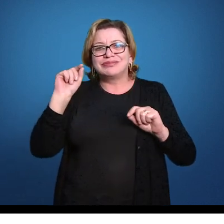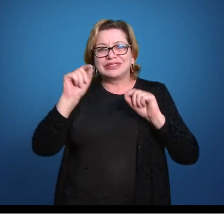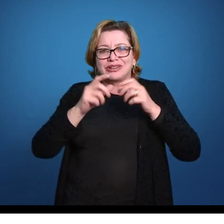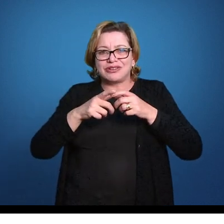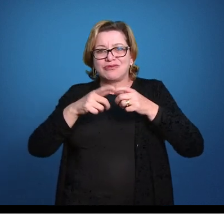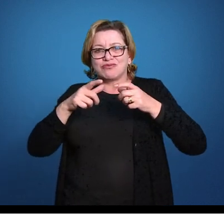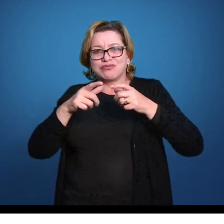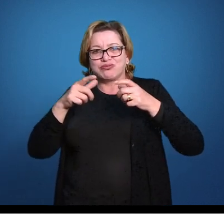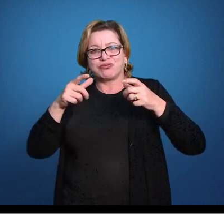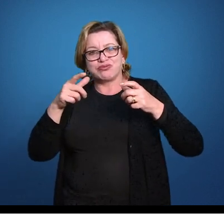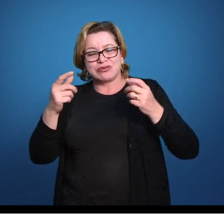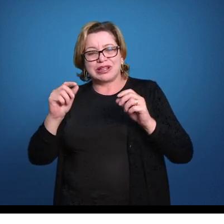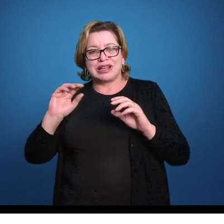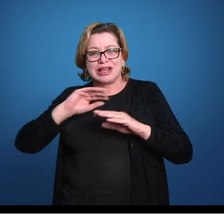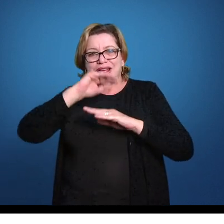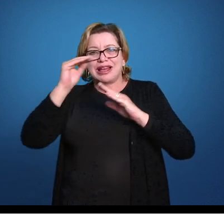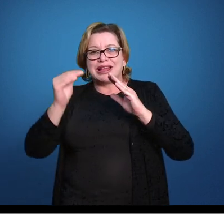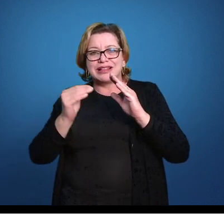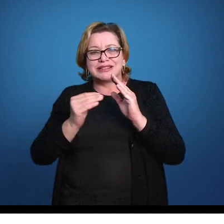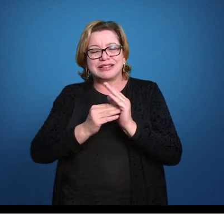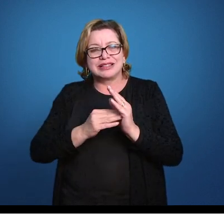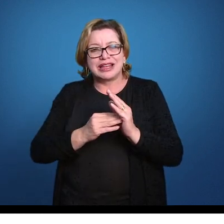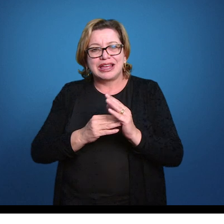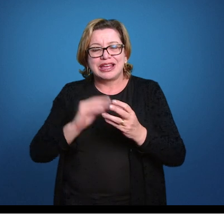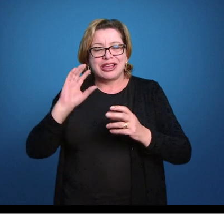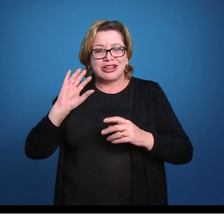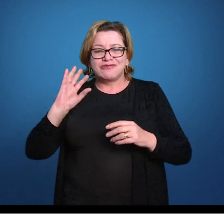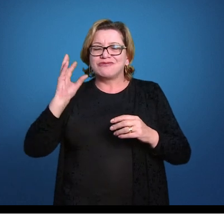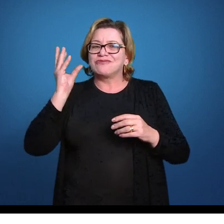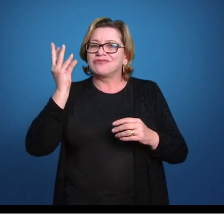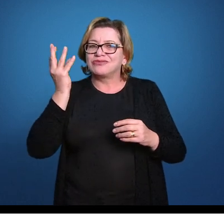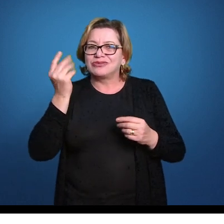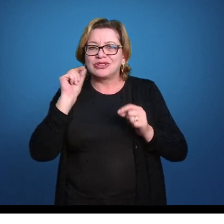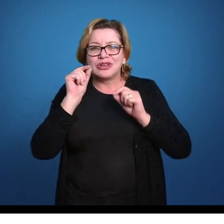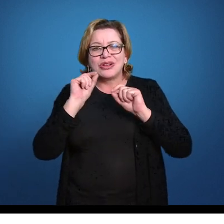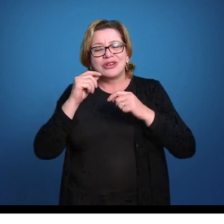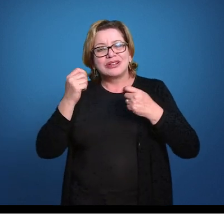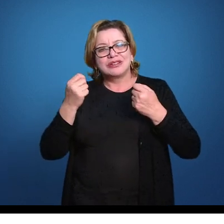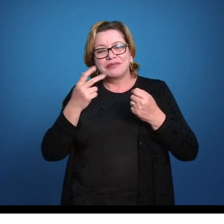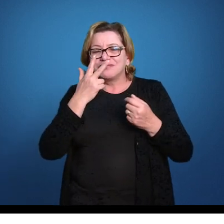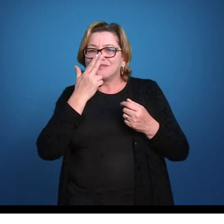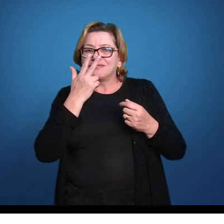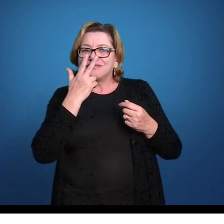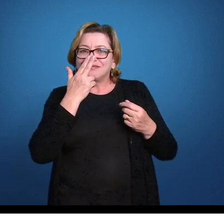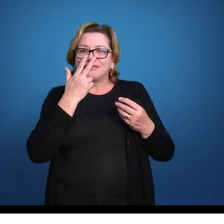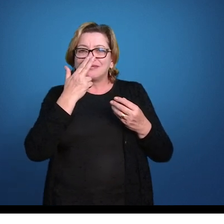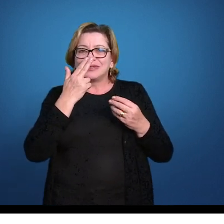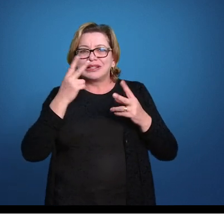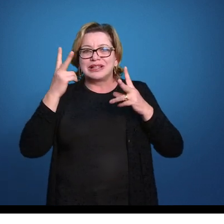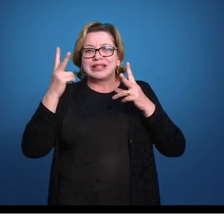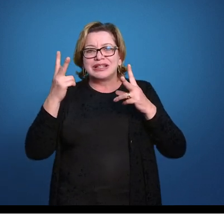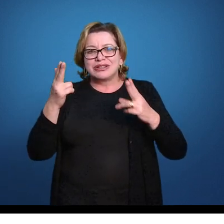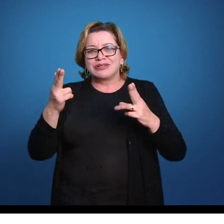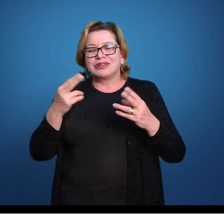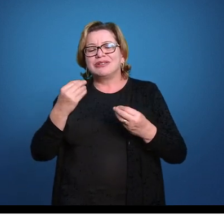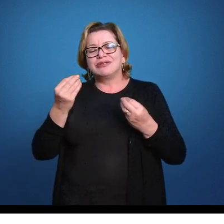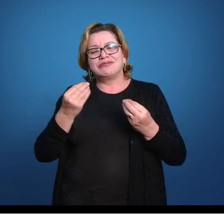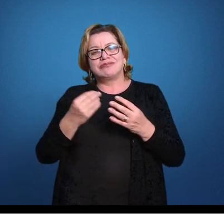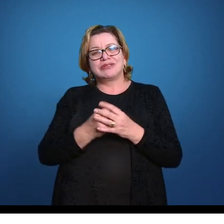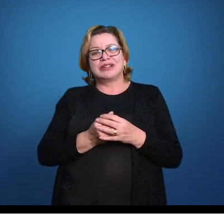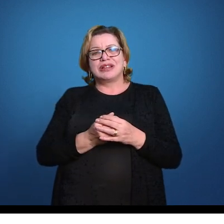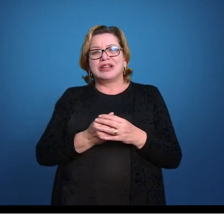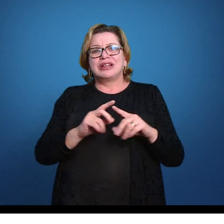crescendo até chegar a um resultado relativamente parecido da mesoderme e os celomas.